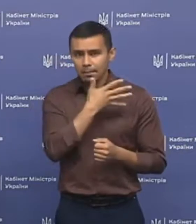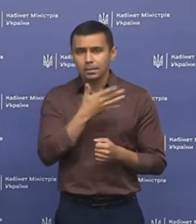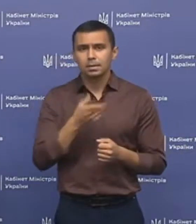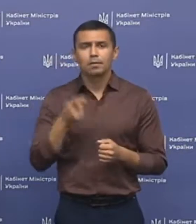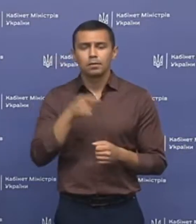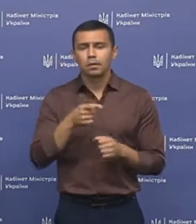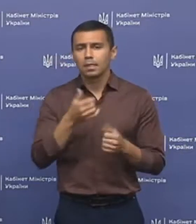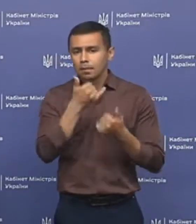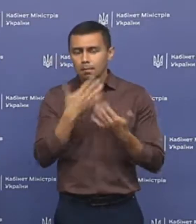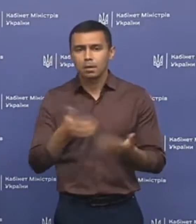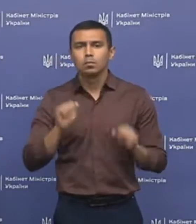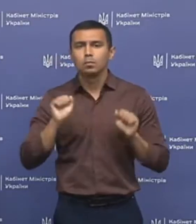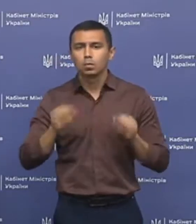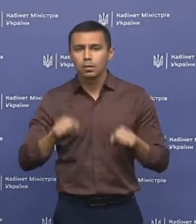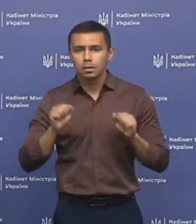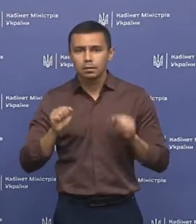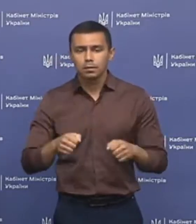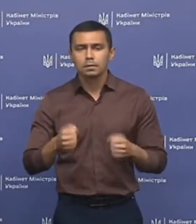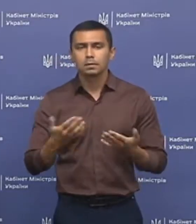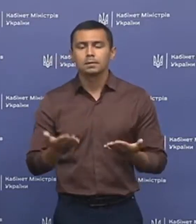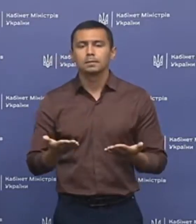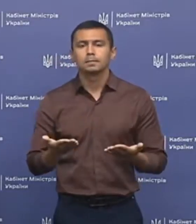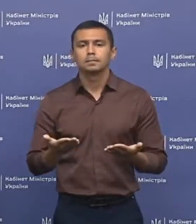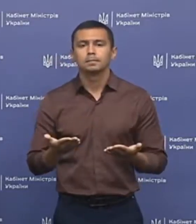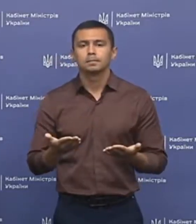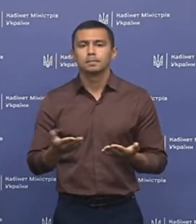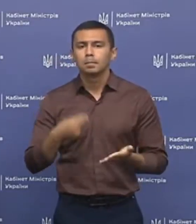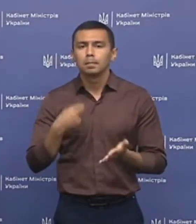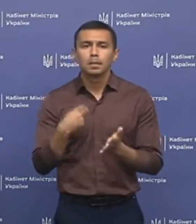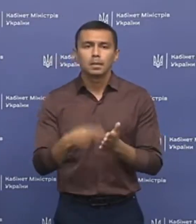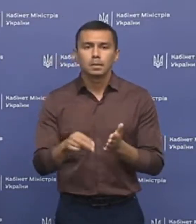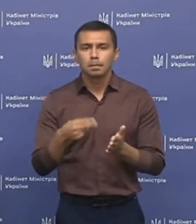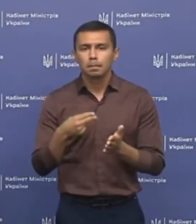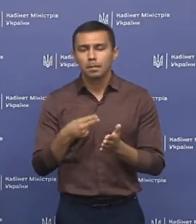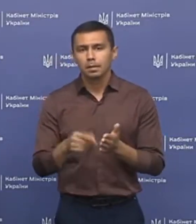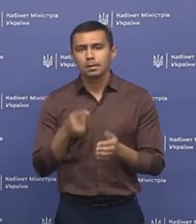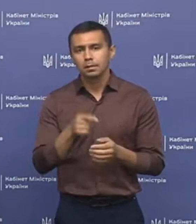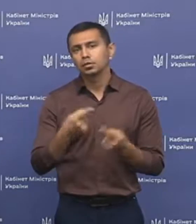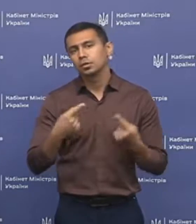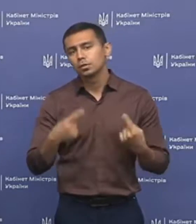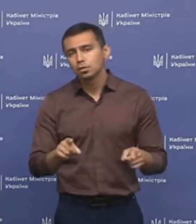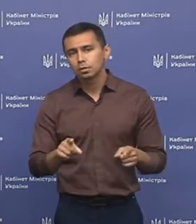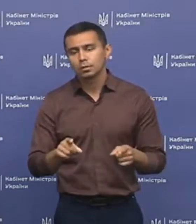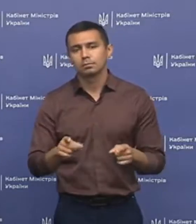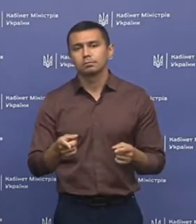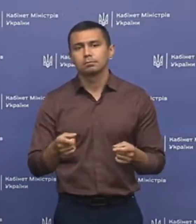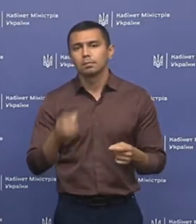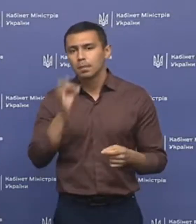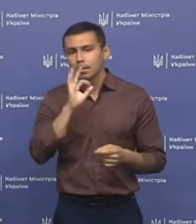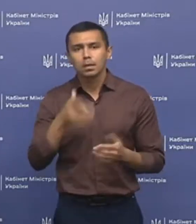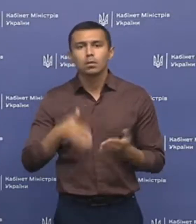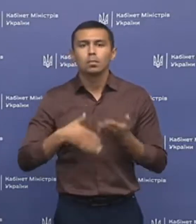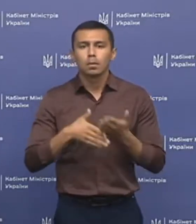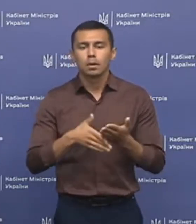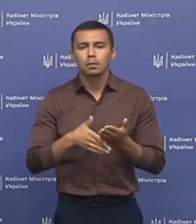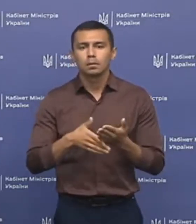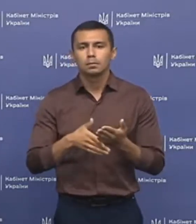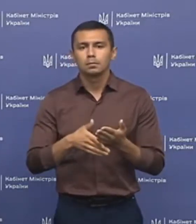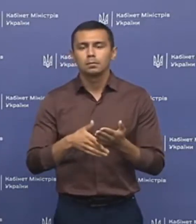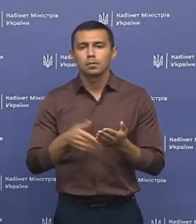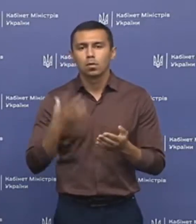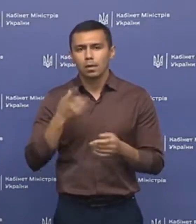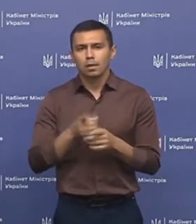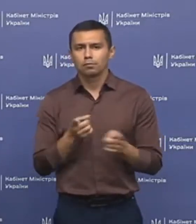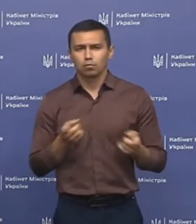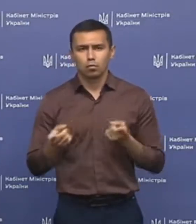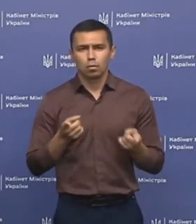вони не мають можливості придбати ті чи інші препарати, які допомагають при судомах.